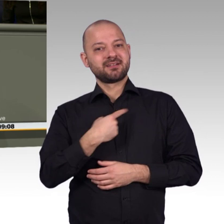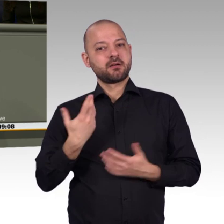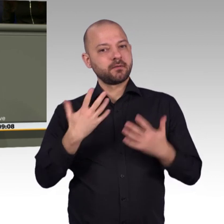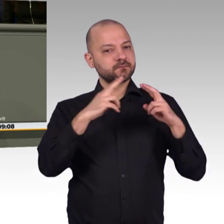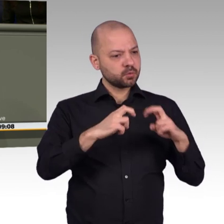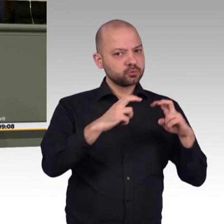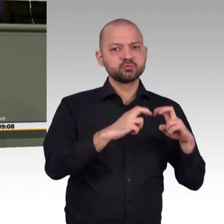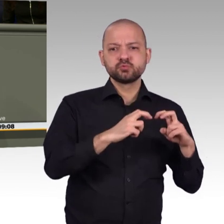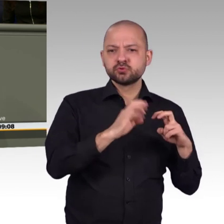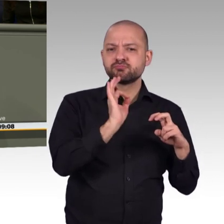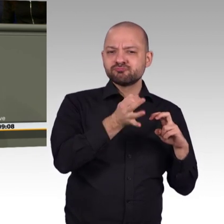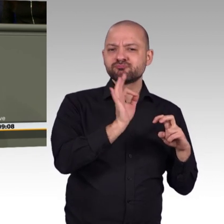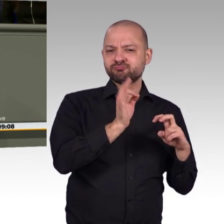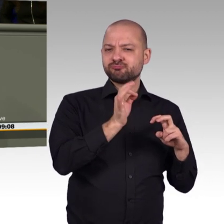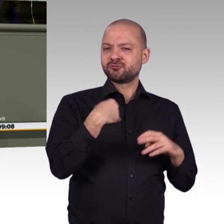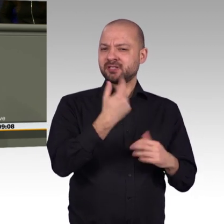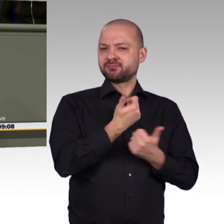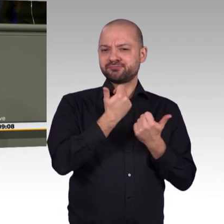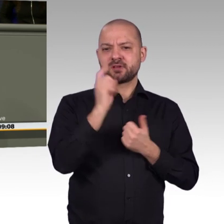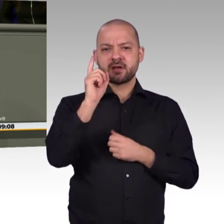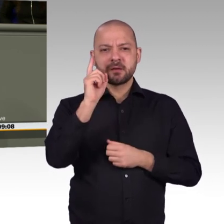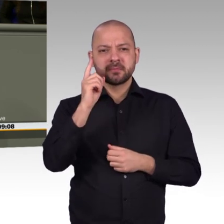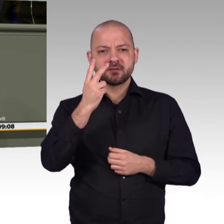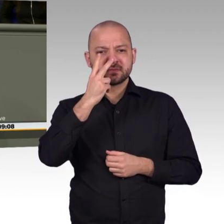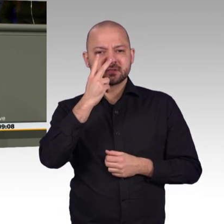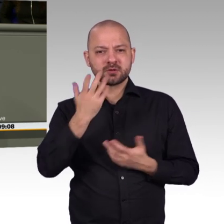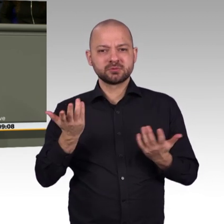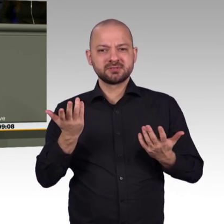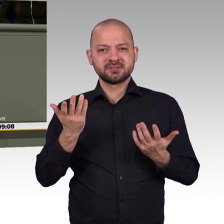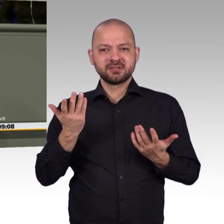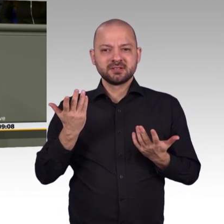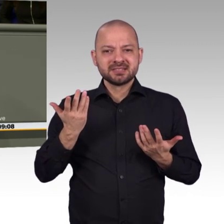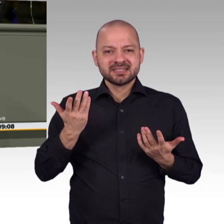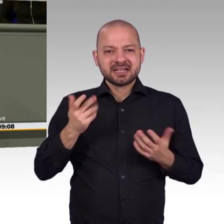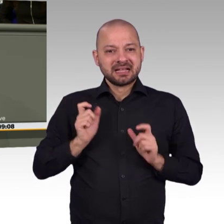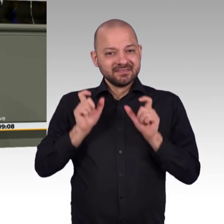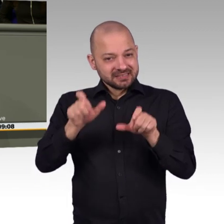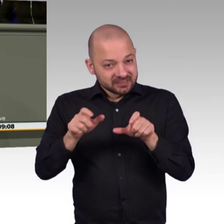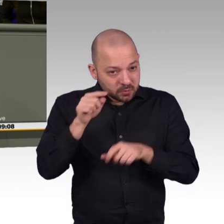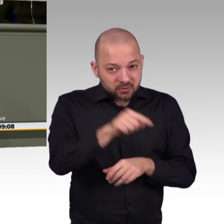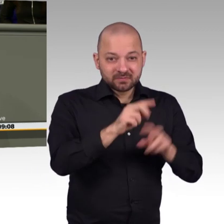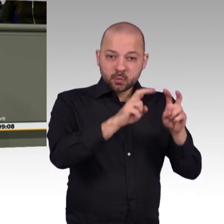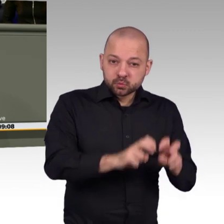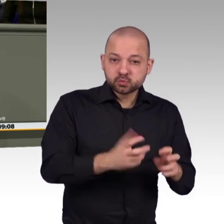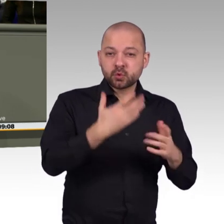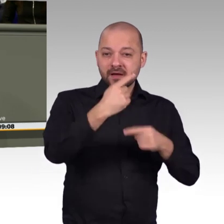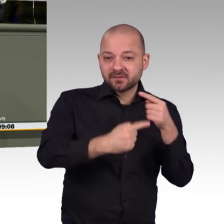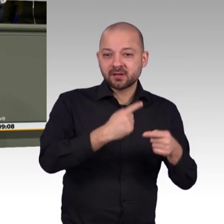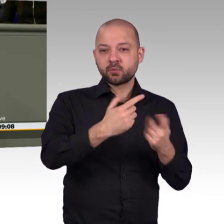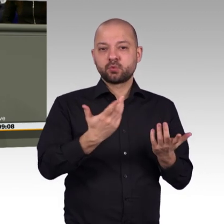absolute Spitze. Wir schaffen zudem 100 zusätzliche KI-Professuren. Auch das ist ein ganz klares Signal an die Forscherszene. Und